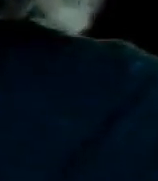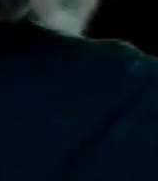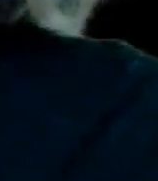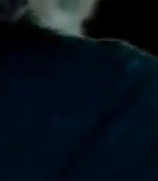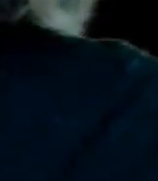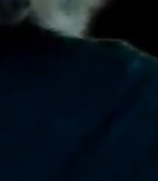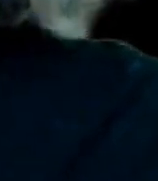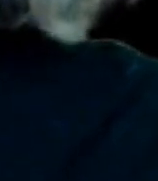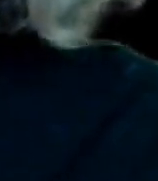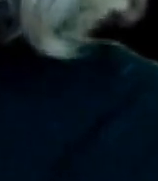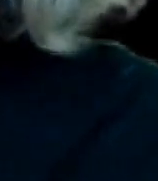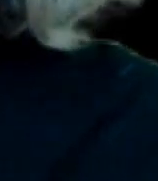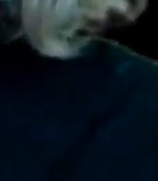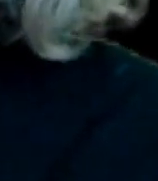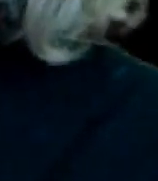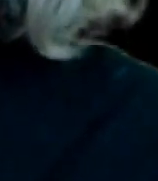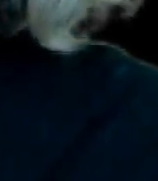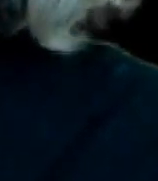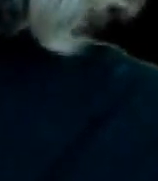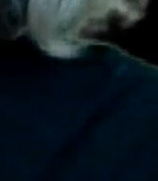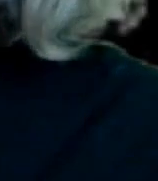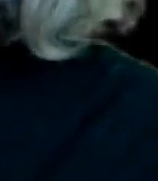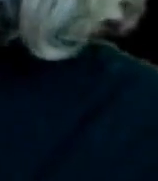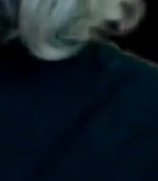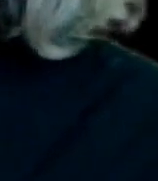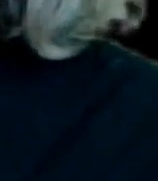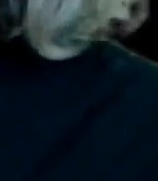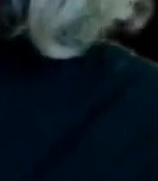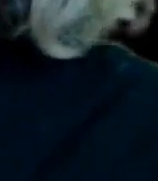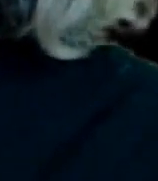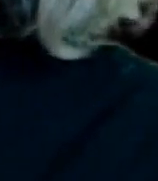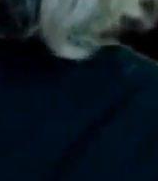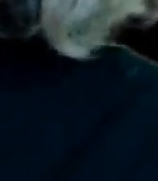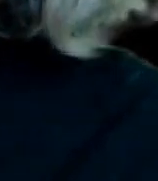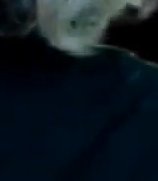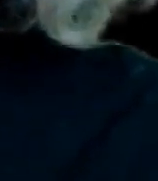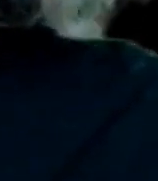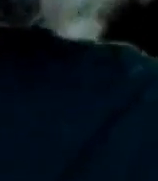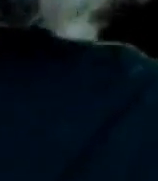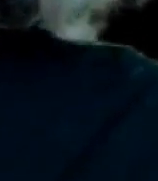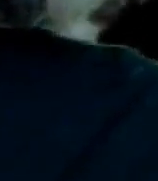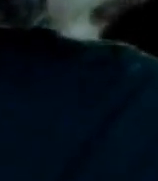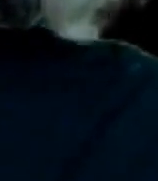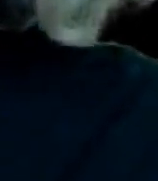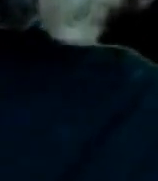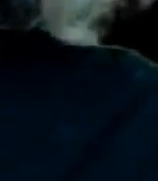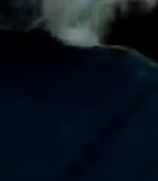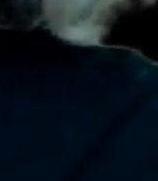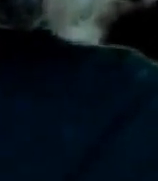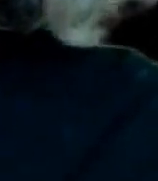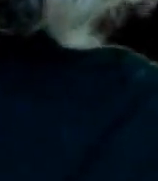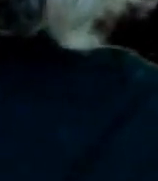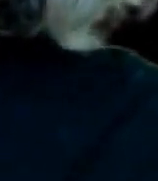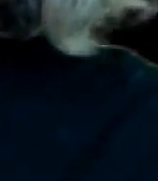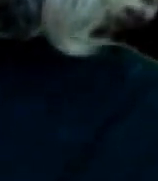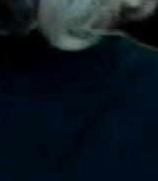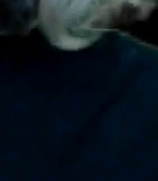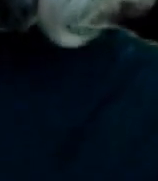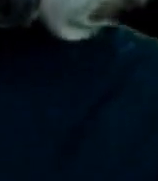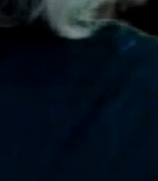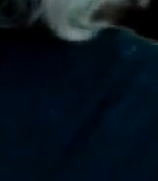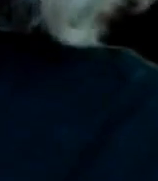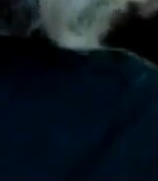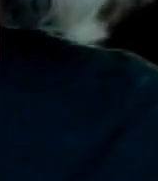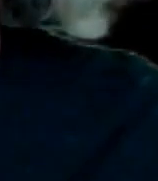tú haces mucho esfuerzo para llegar allá Ya habías llegado y es,